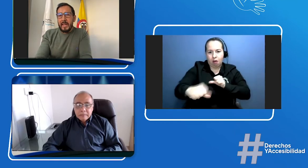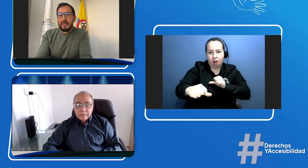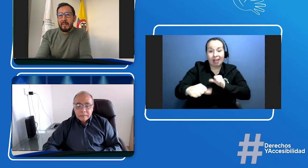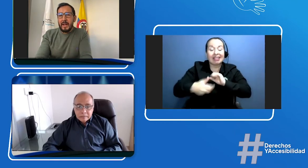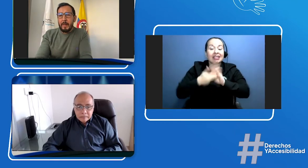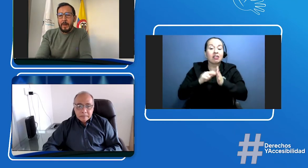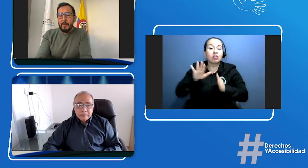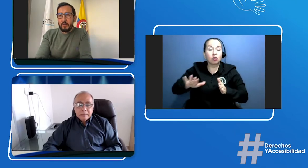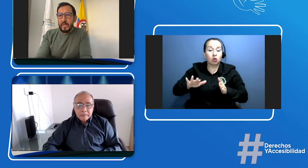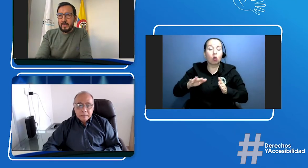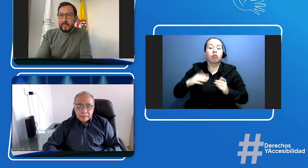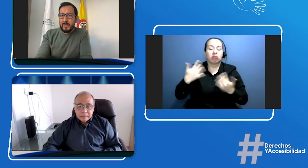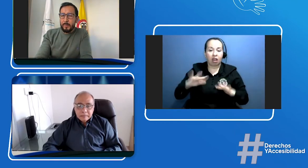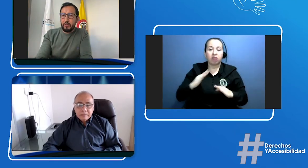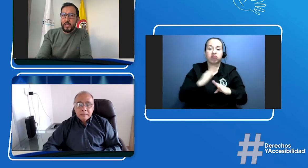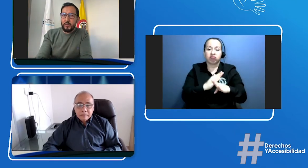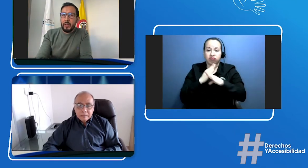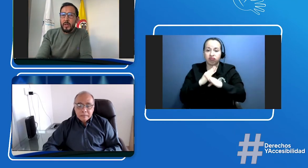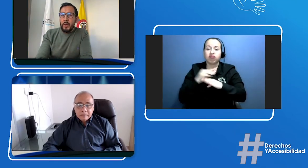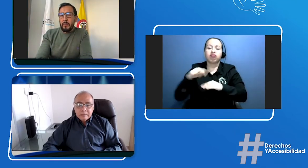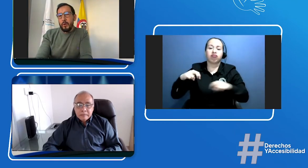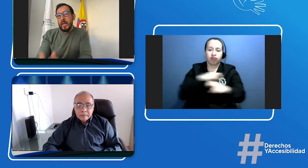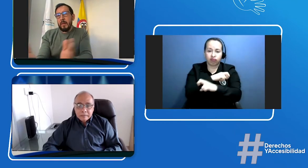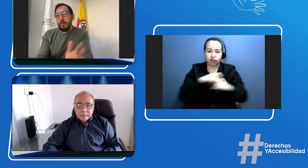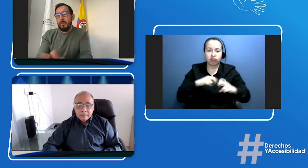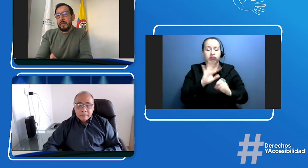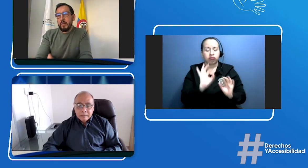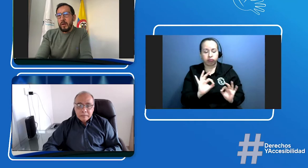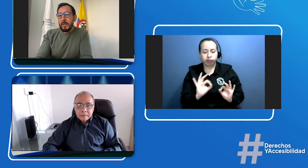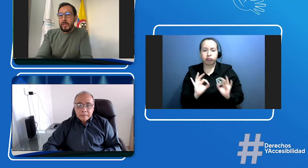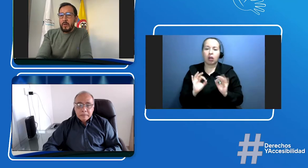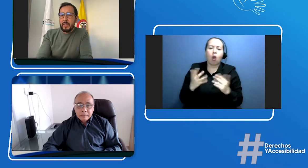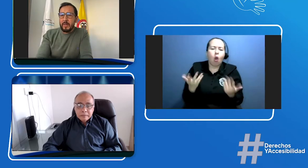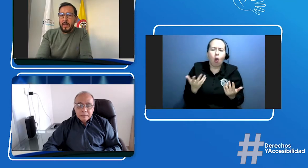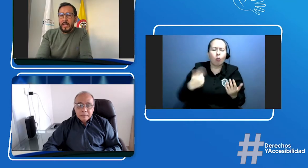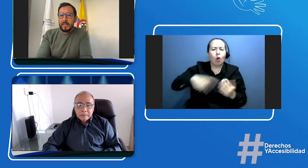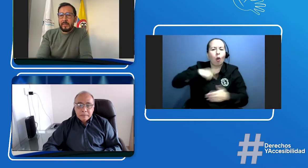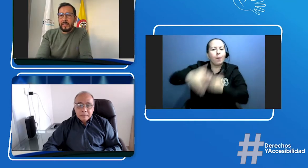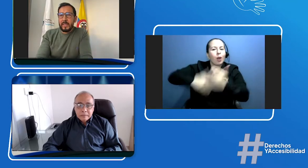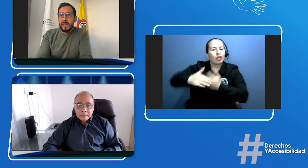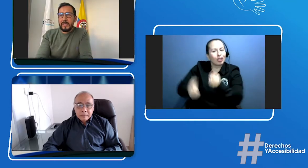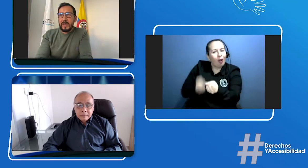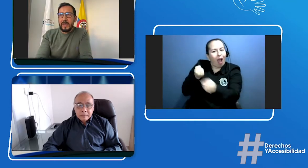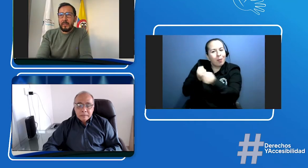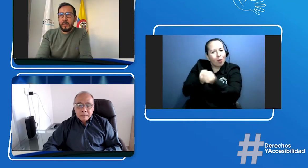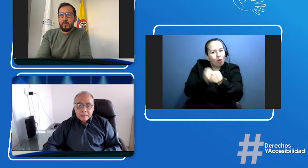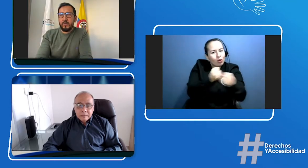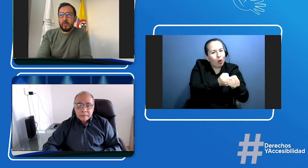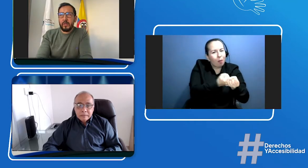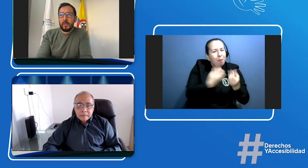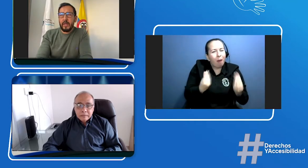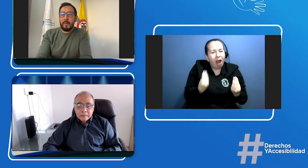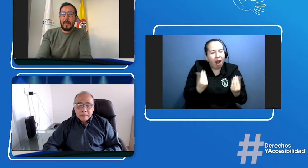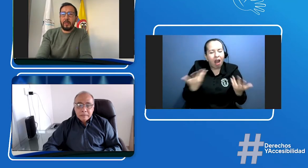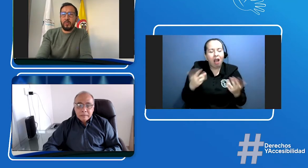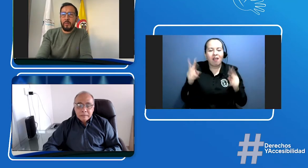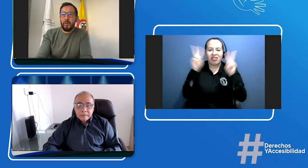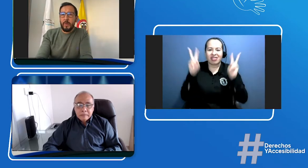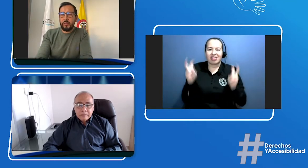trabajará para fortalecer este proceso, por ejemplo, particularmente con el tema de los elementos de formación,